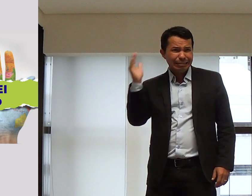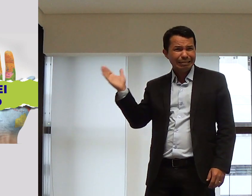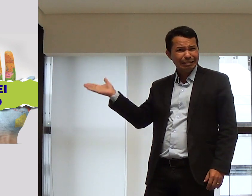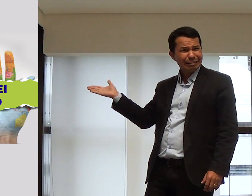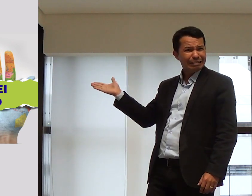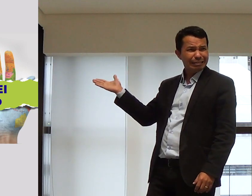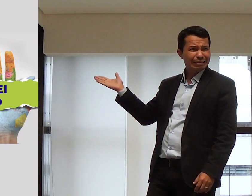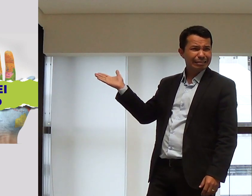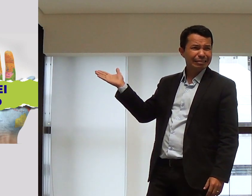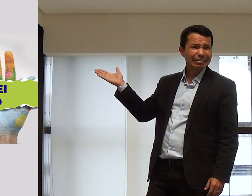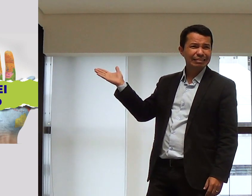Você entendeu ali?